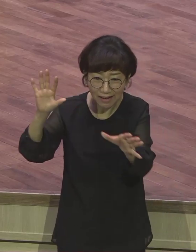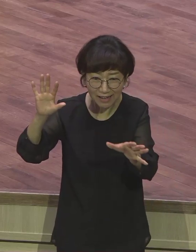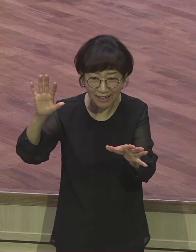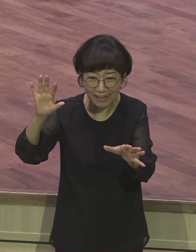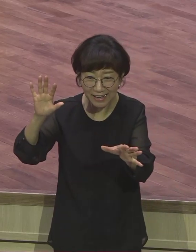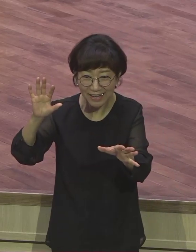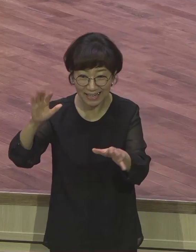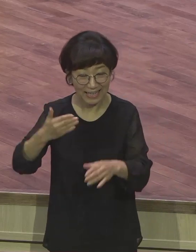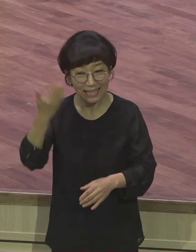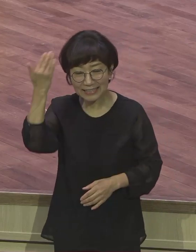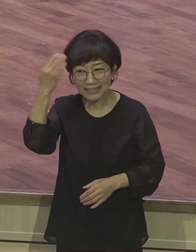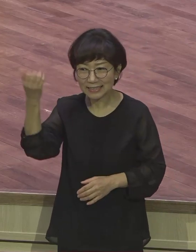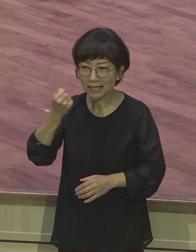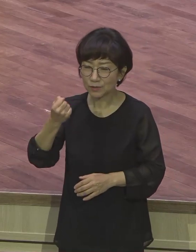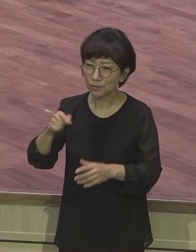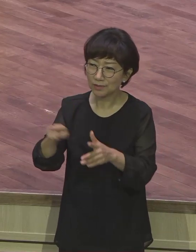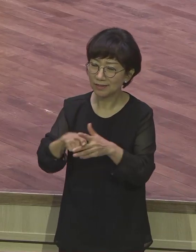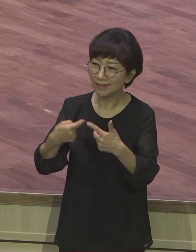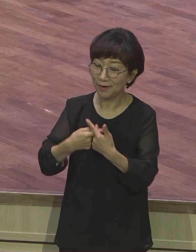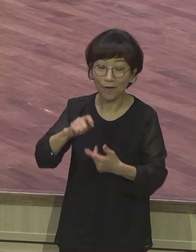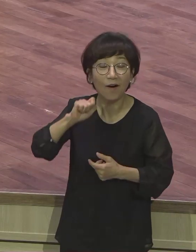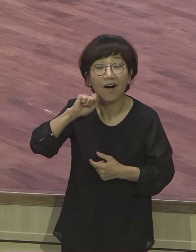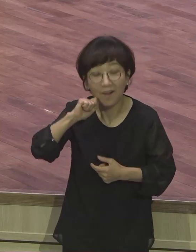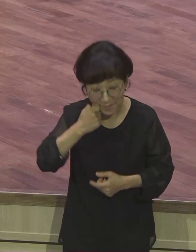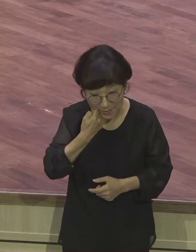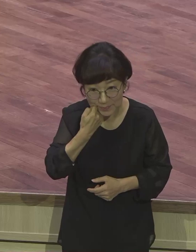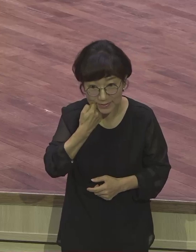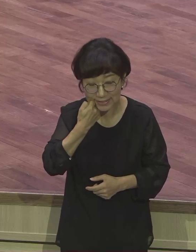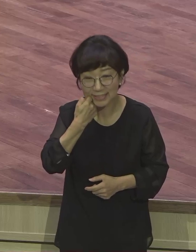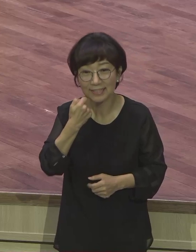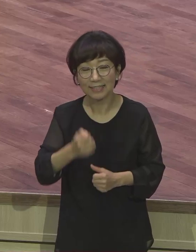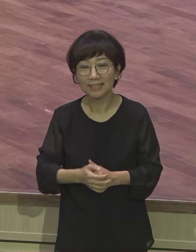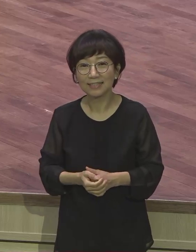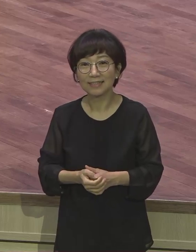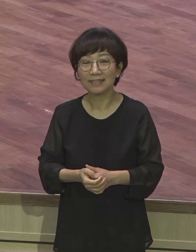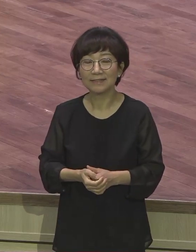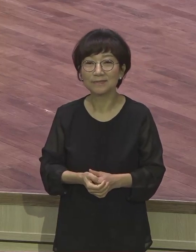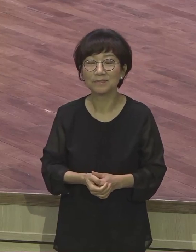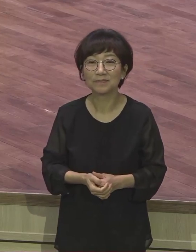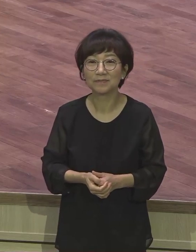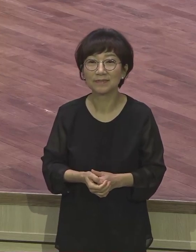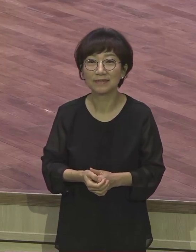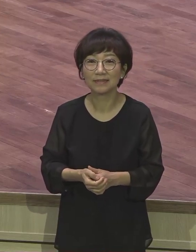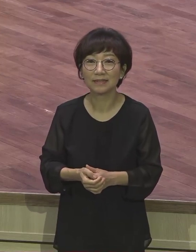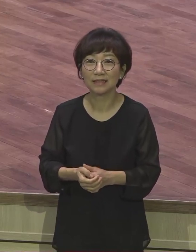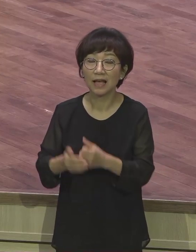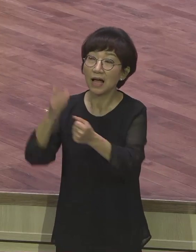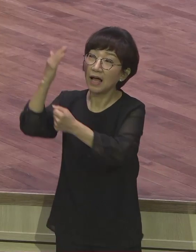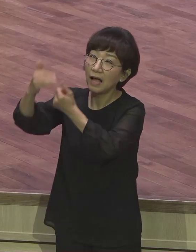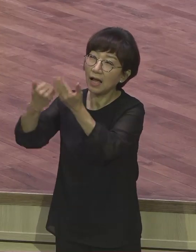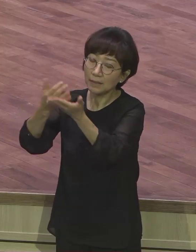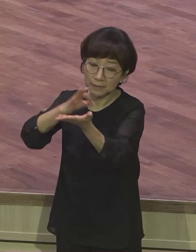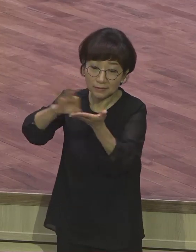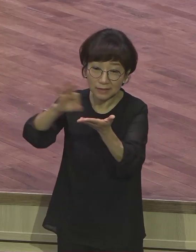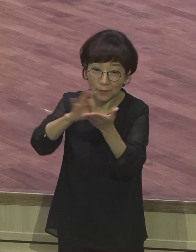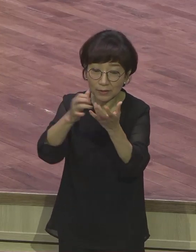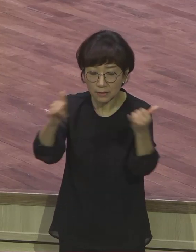한계로서 이해가 안 되는 것 싹 다 스윈받은 사람 덕진 믿음으로 이